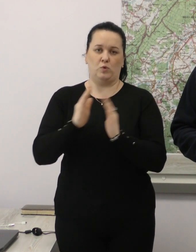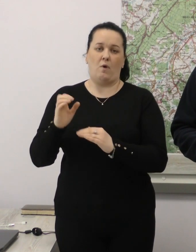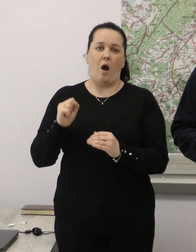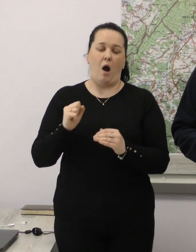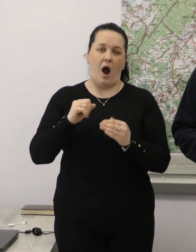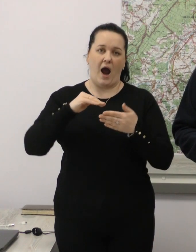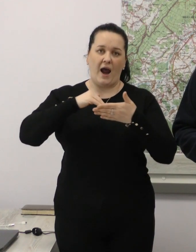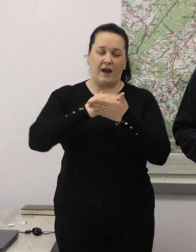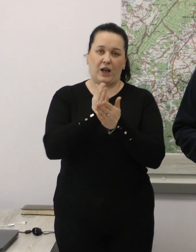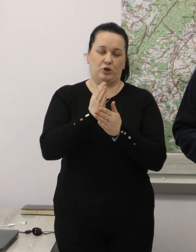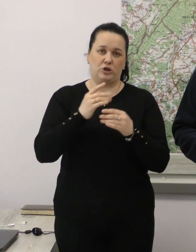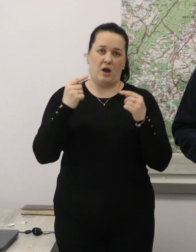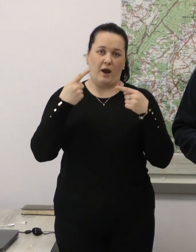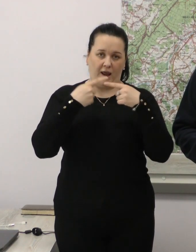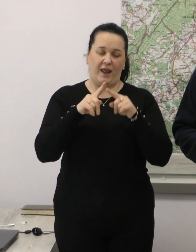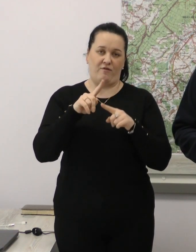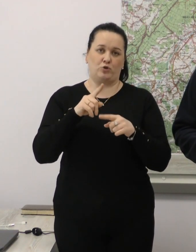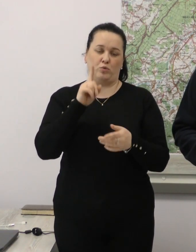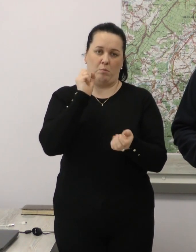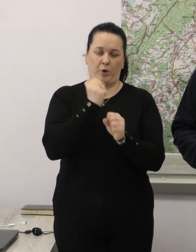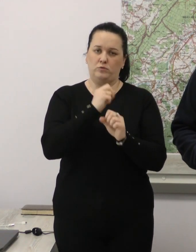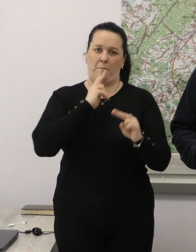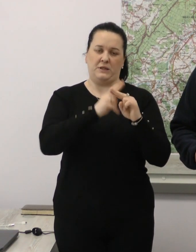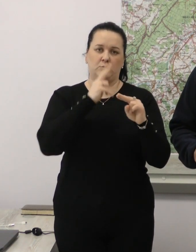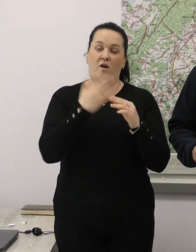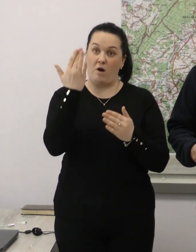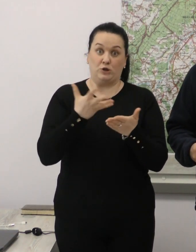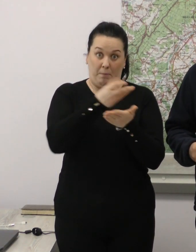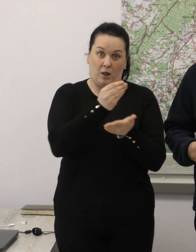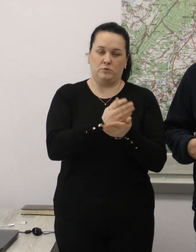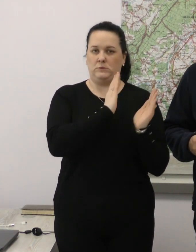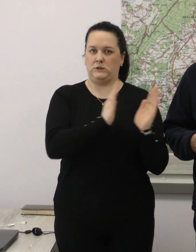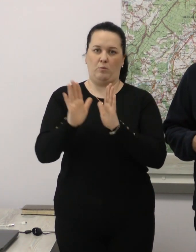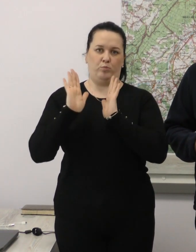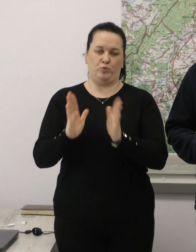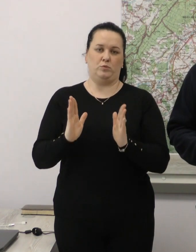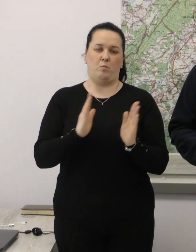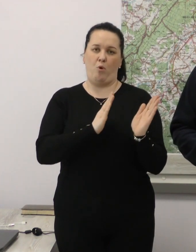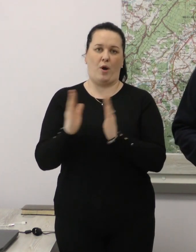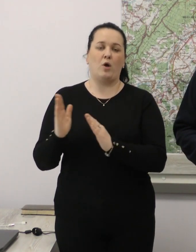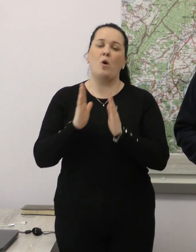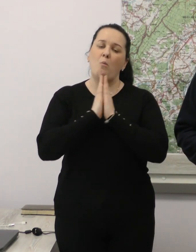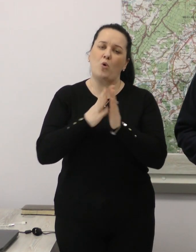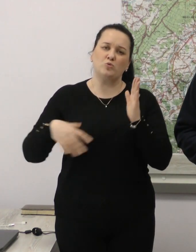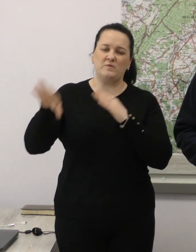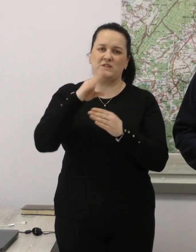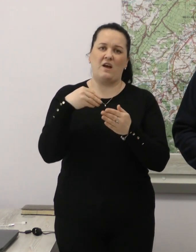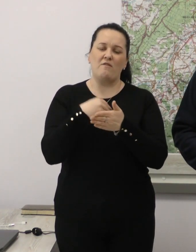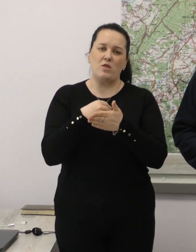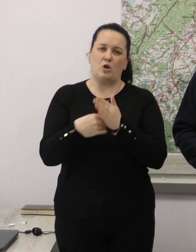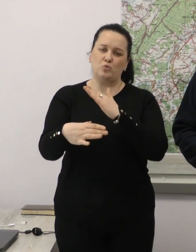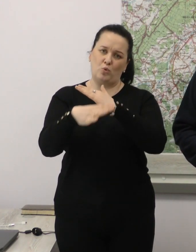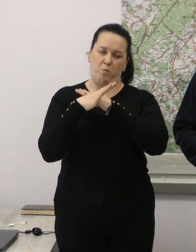інфраструктура працювала без перебою. Ваші платежі підтримують їхню стабільну роботу. Також просимо фінансової